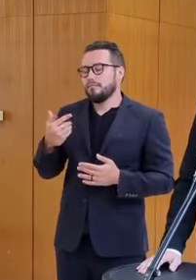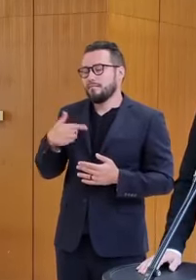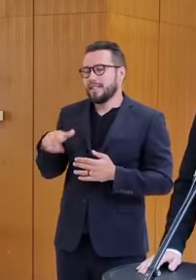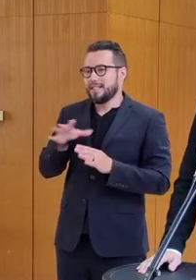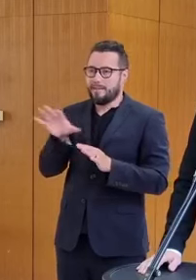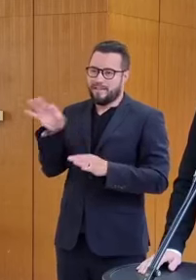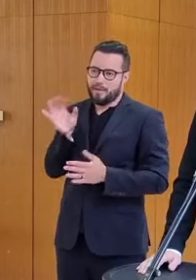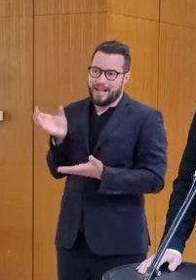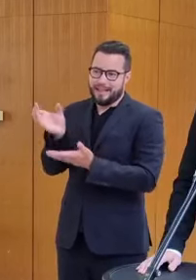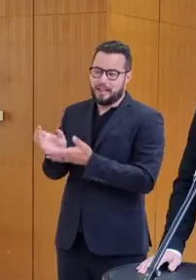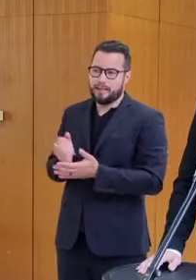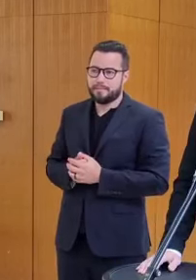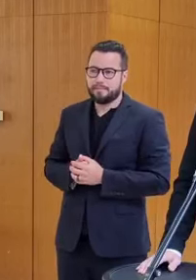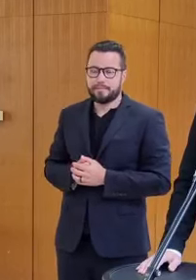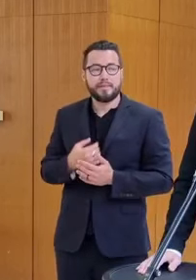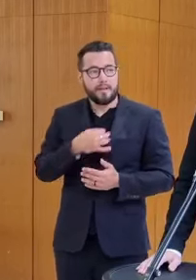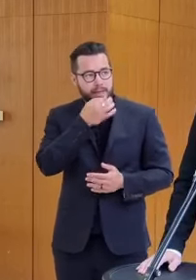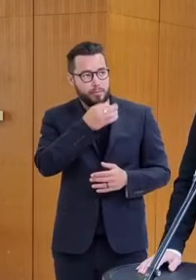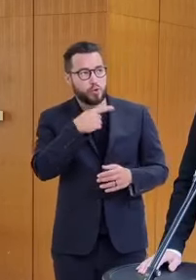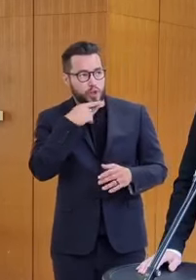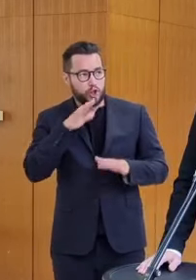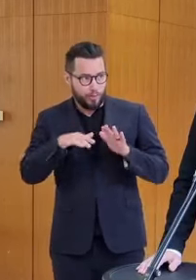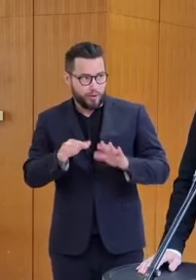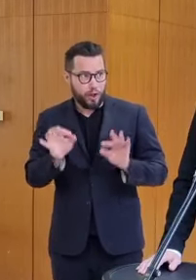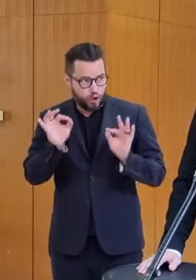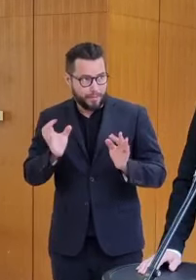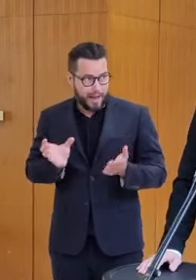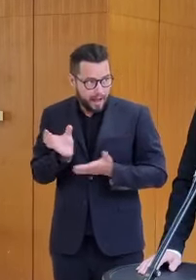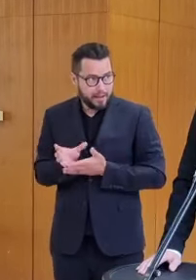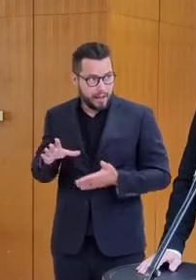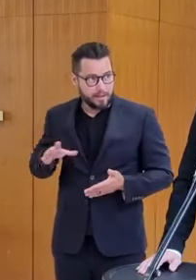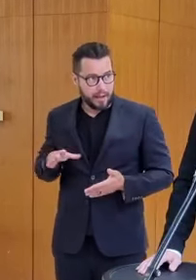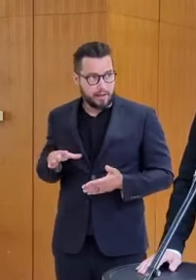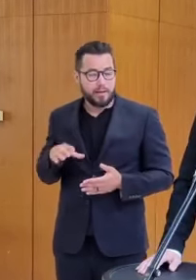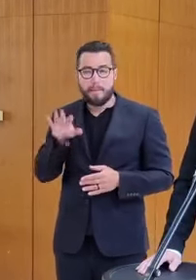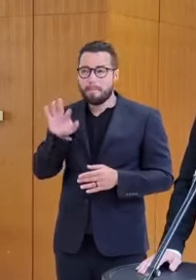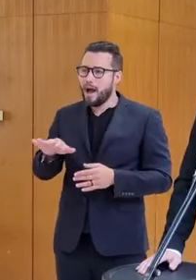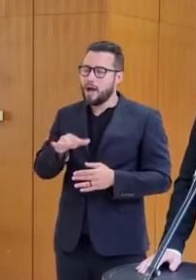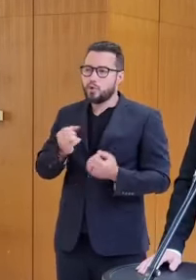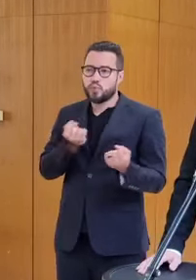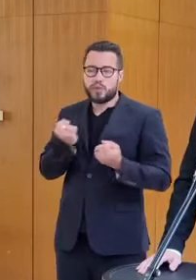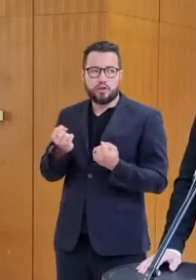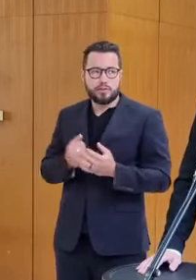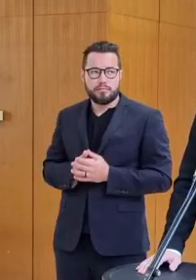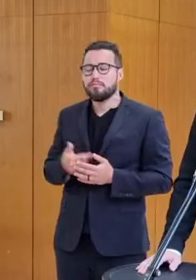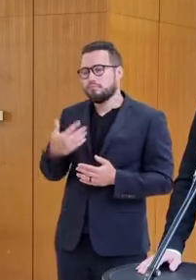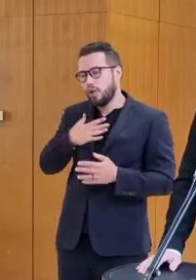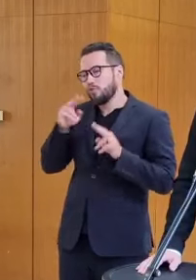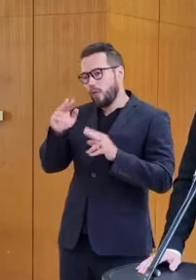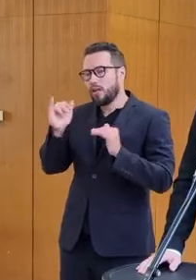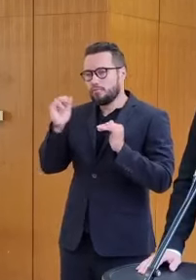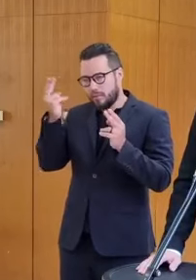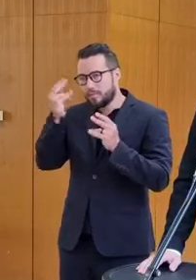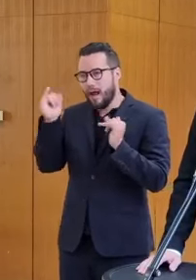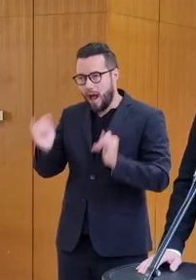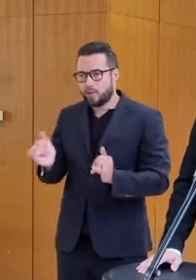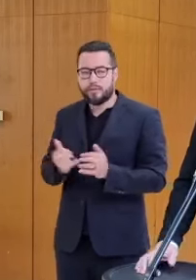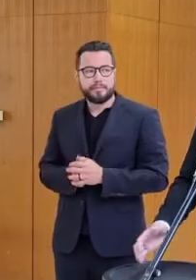výberu. Tým pádom by pani Zuzana Čapotova bola dobrou kandidátkou, ktorá má bezprostredné skúsenosti. Z našho pohľadu samozrejme áno.